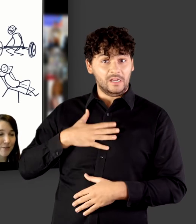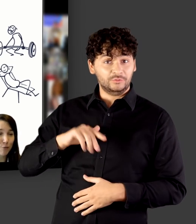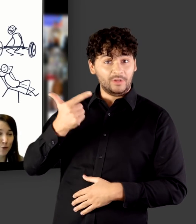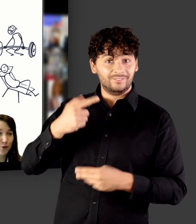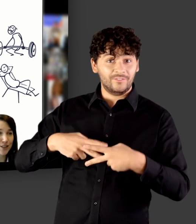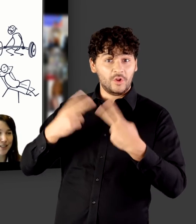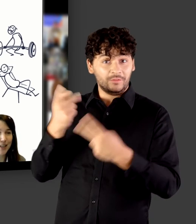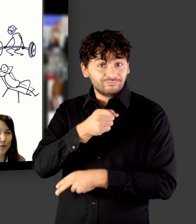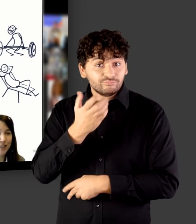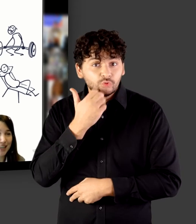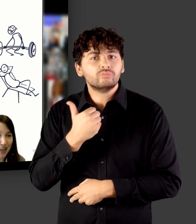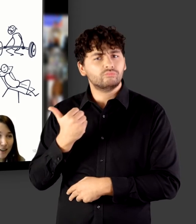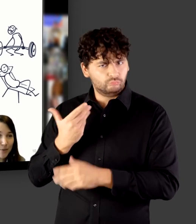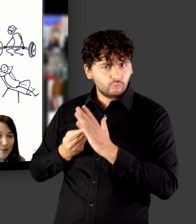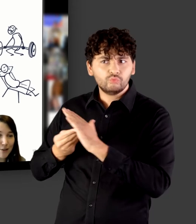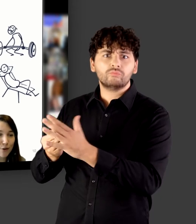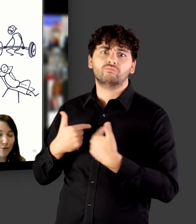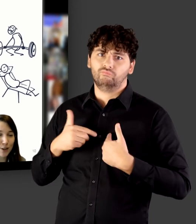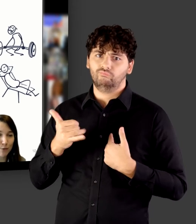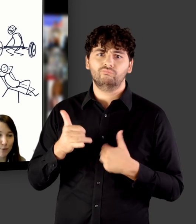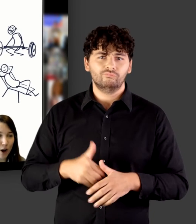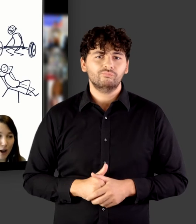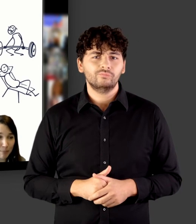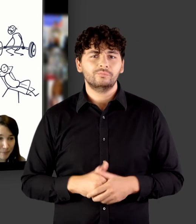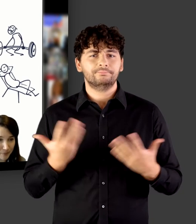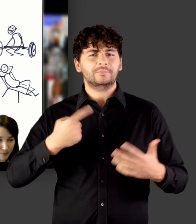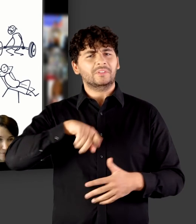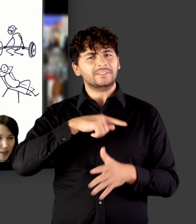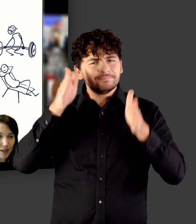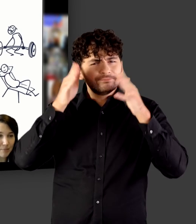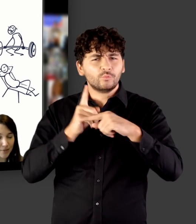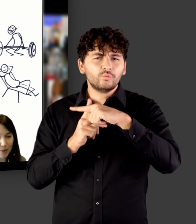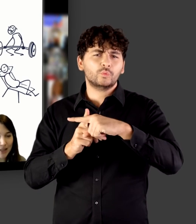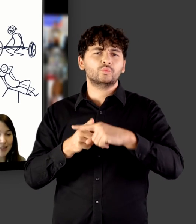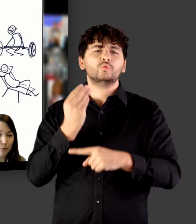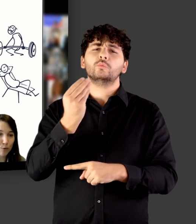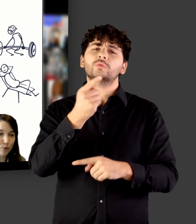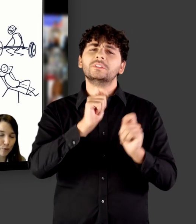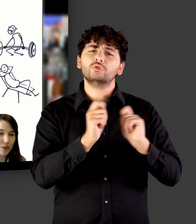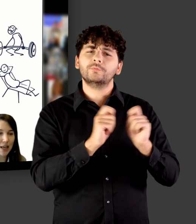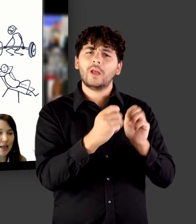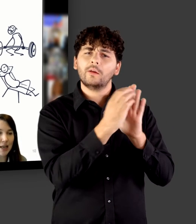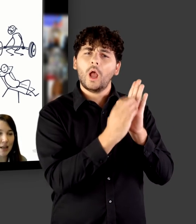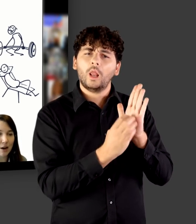Wir unterstützen Sie natürlich sehr gerne bei Zweitveröffentlichungsvorhaben. Hierbei liegt der Fokus für uns auf